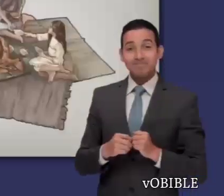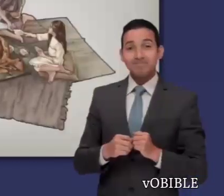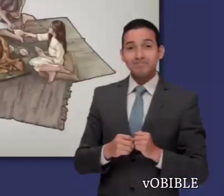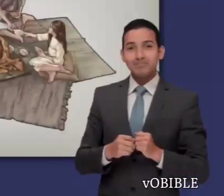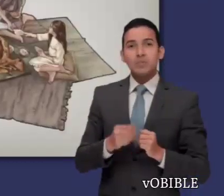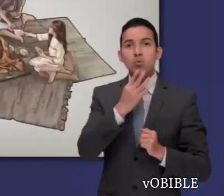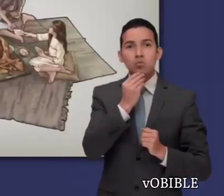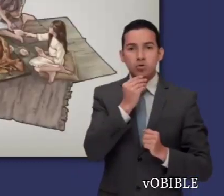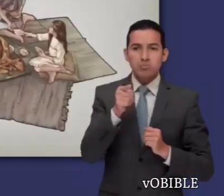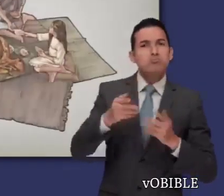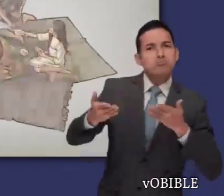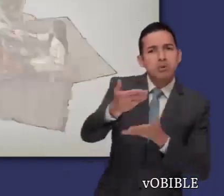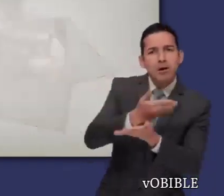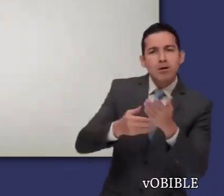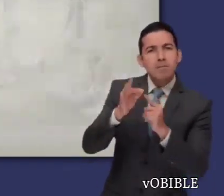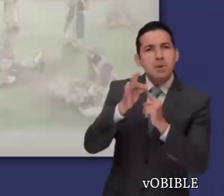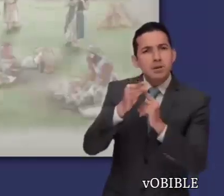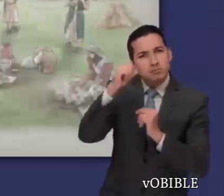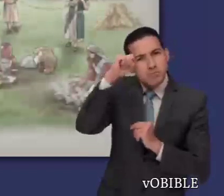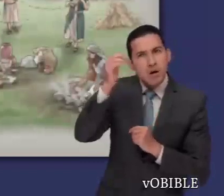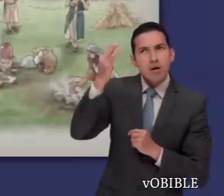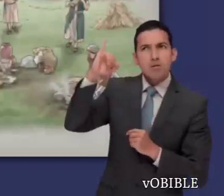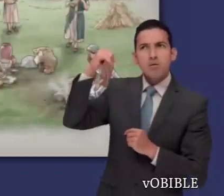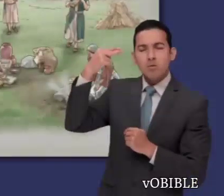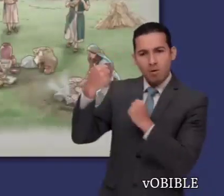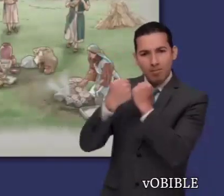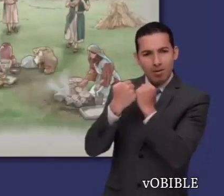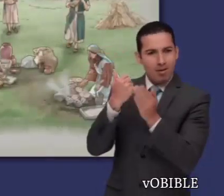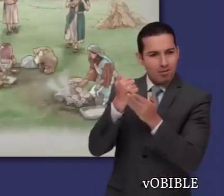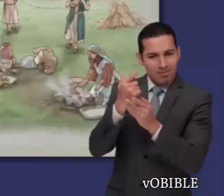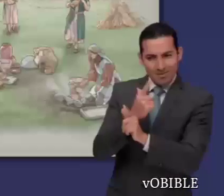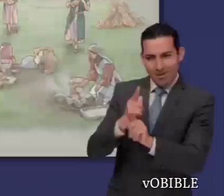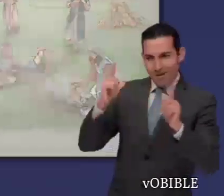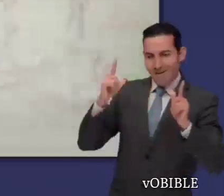Los israelitas celebran la Pascua, y empiezan a comer de los productos de la tierra.